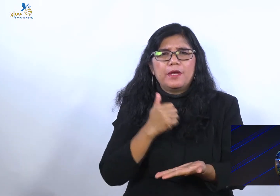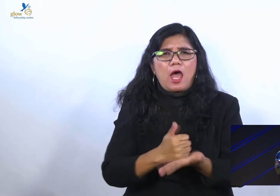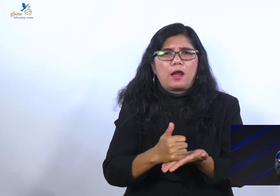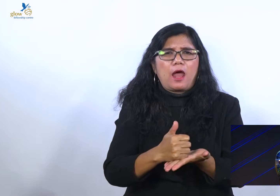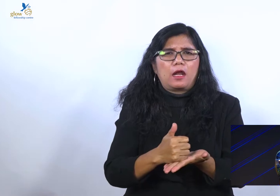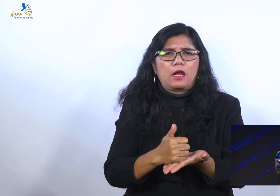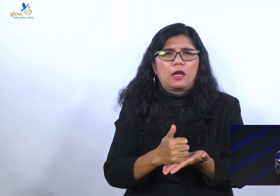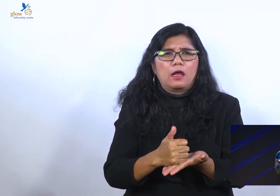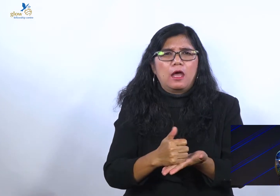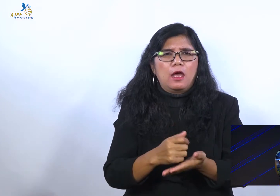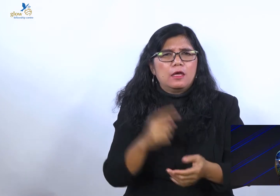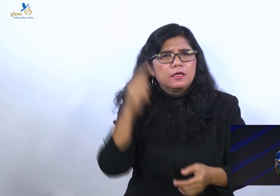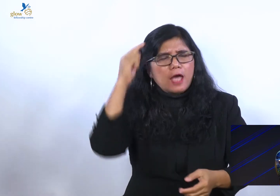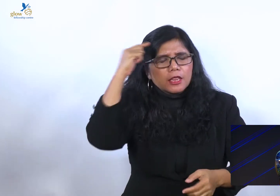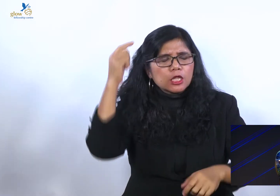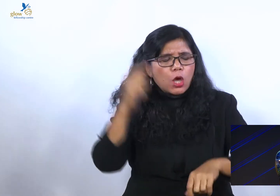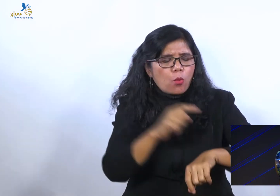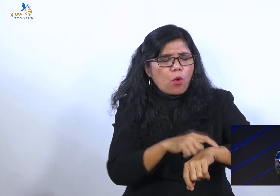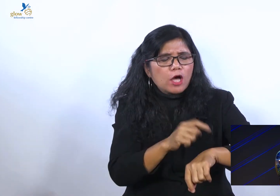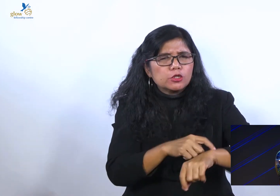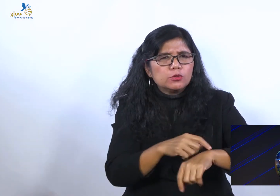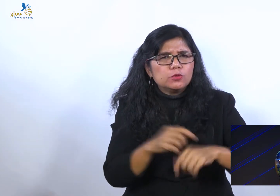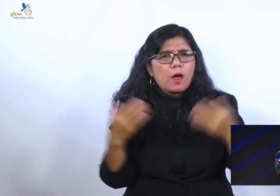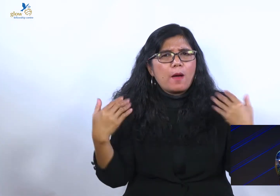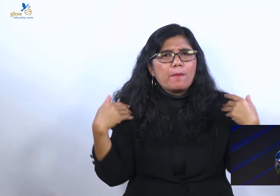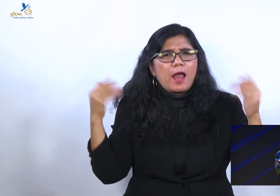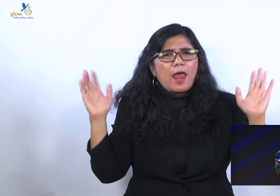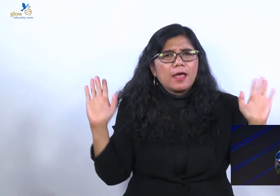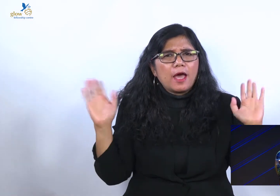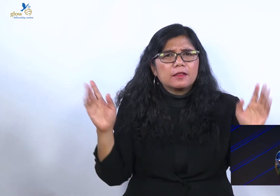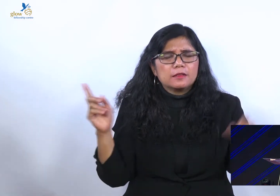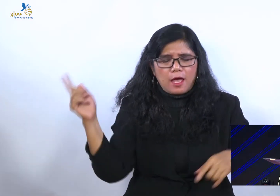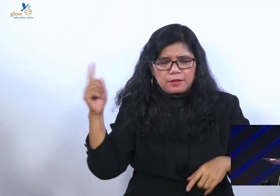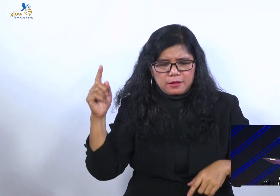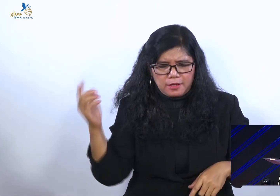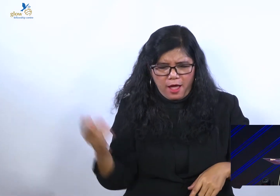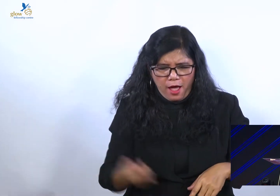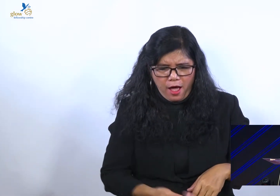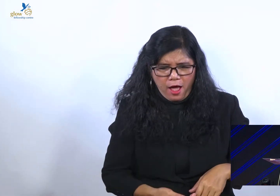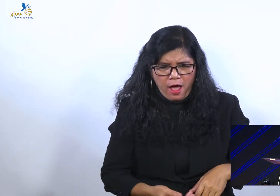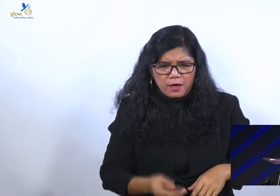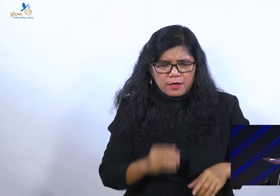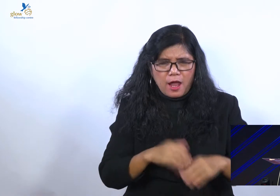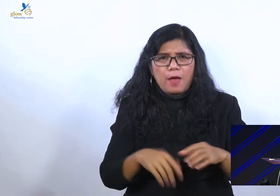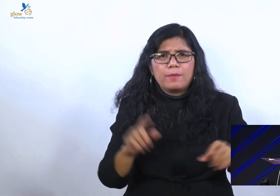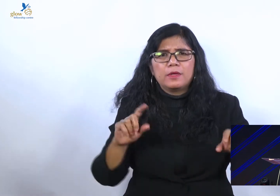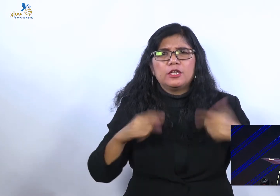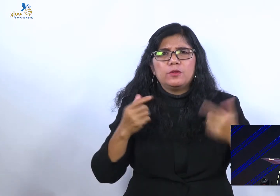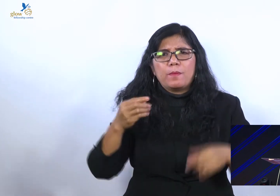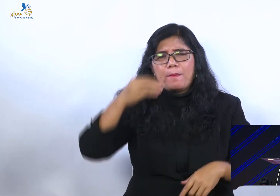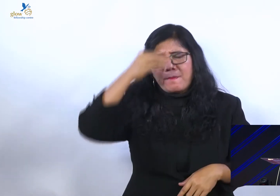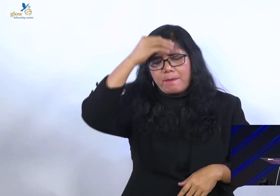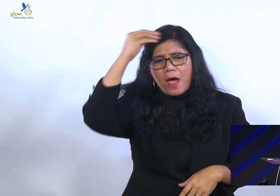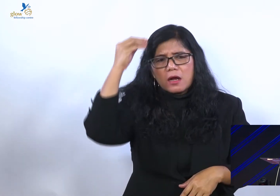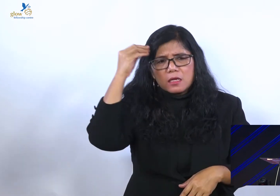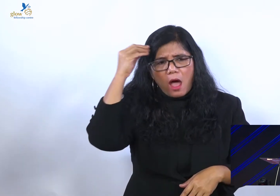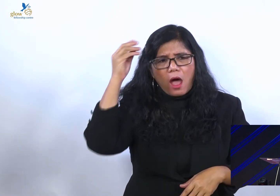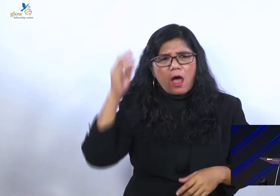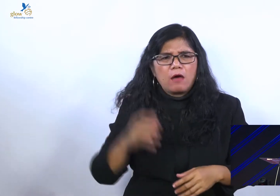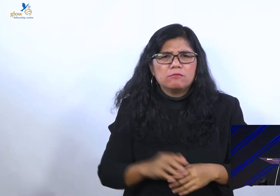datang memberitakan tentang kelahiran dalam hidup Maria, Maria bilang apa, bagaimana mungkin